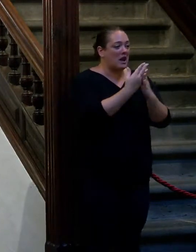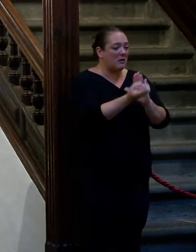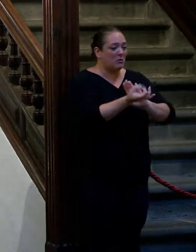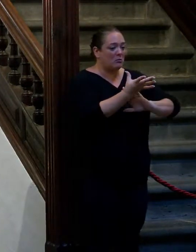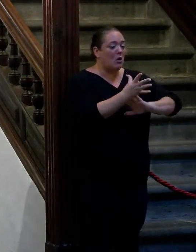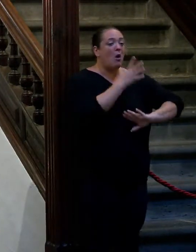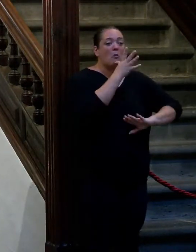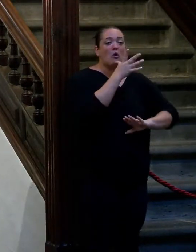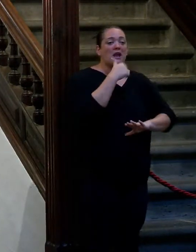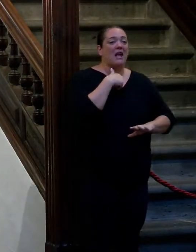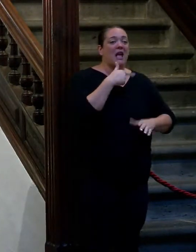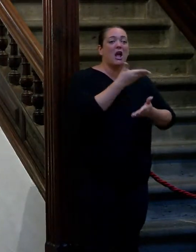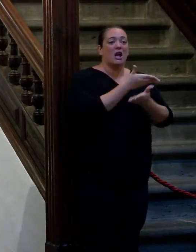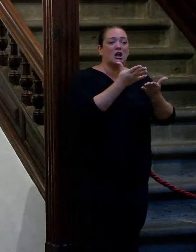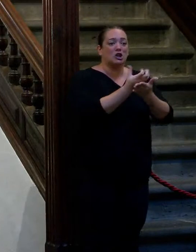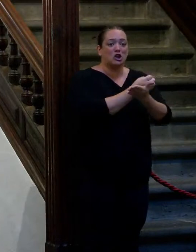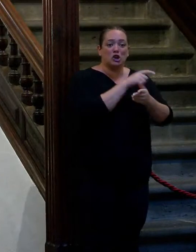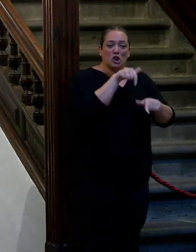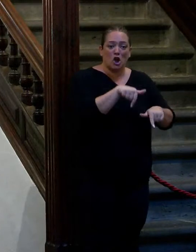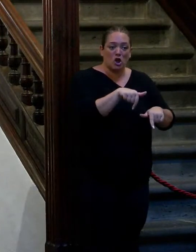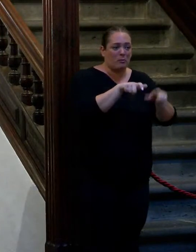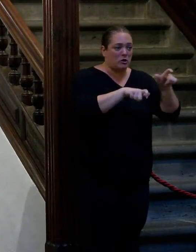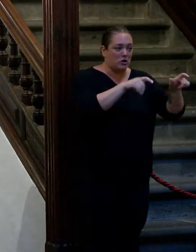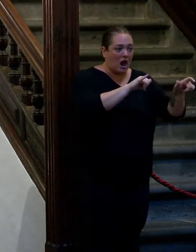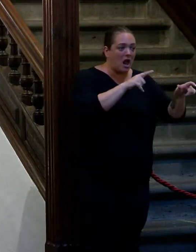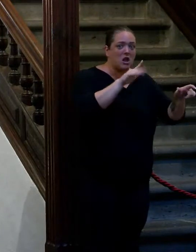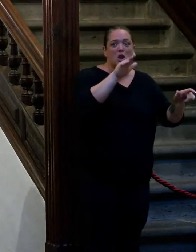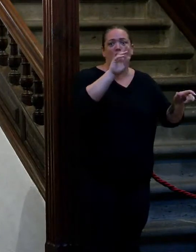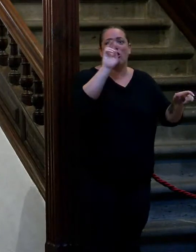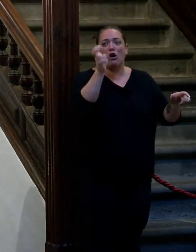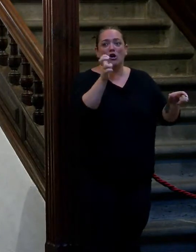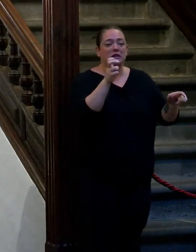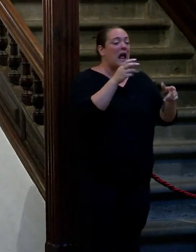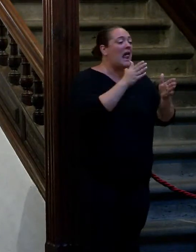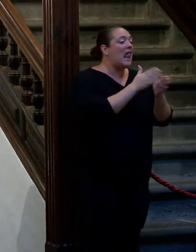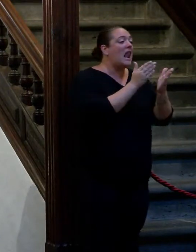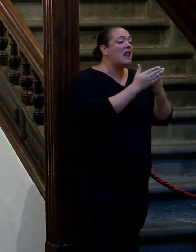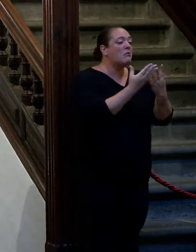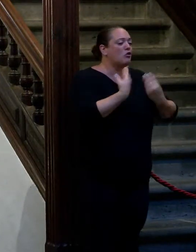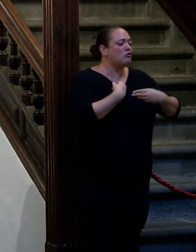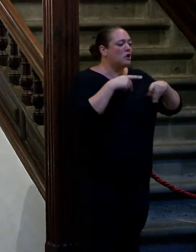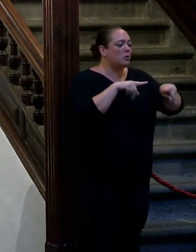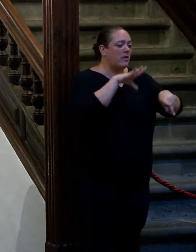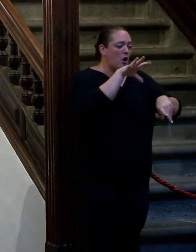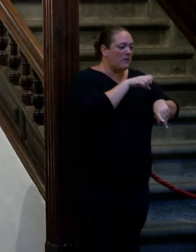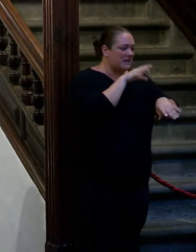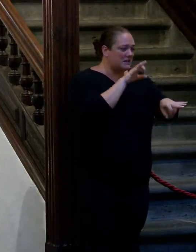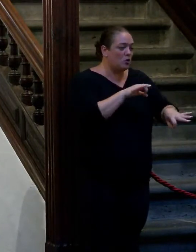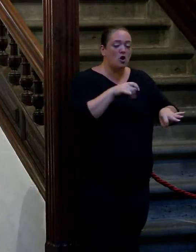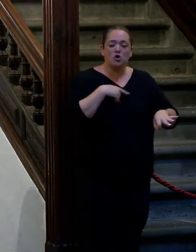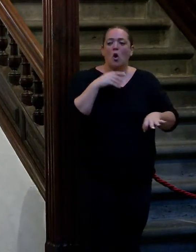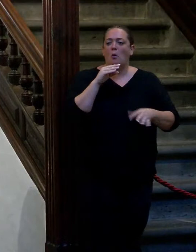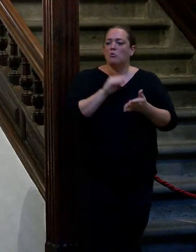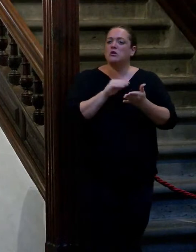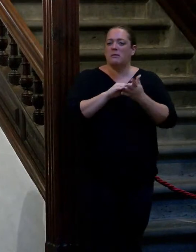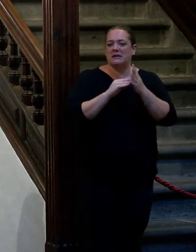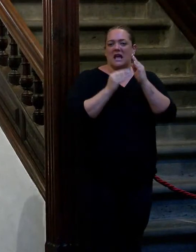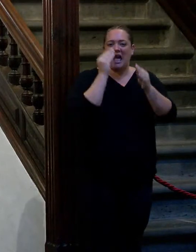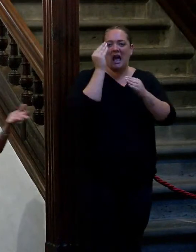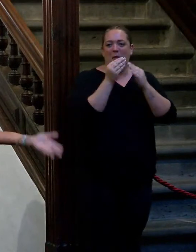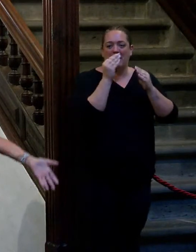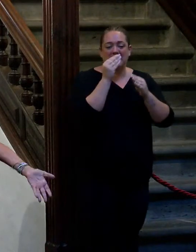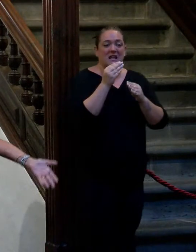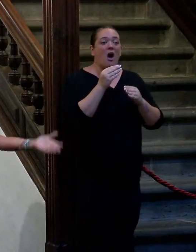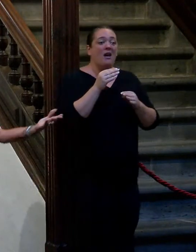creo que todos los que estamos aquí y los que no estamos aquí también compraríamos el libro de la vida de... ¿sabes? lo he explicado muchas veces lo que pasa es que claro como